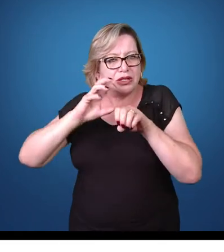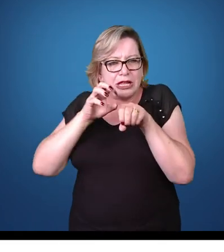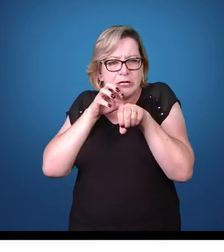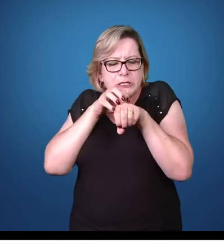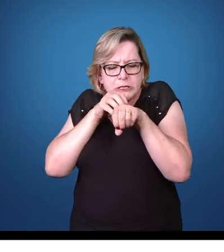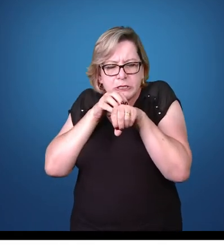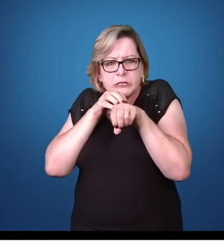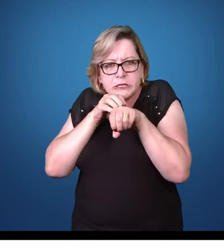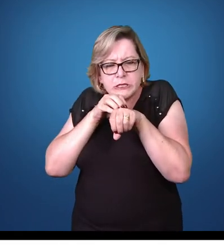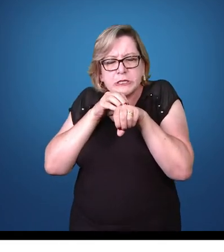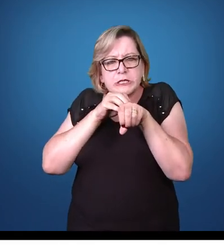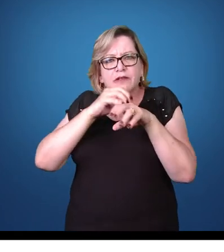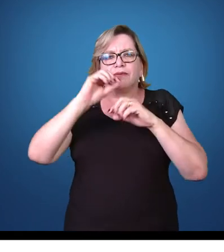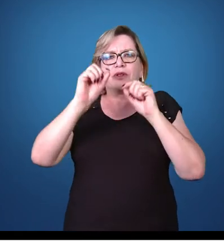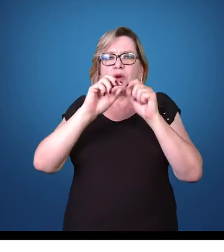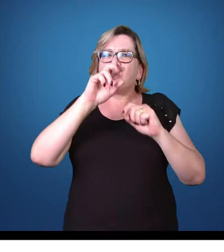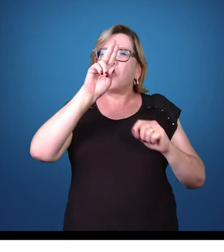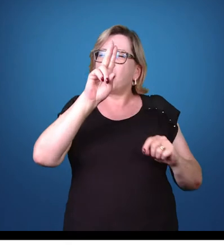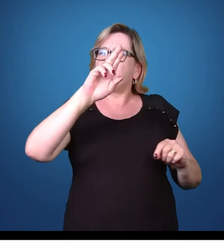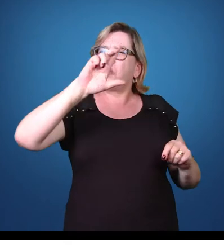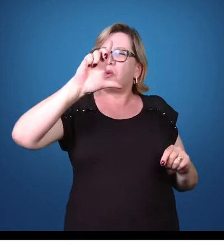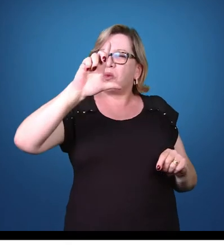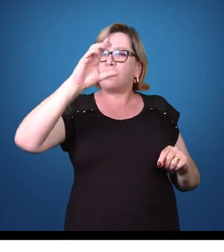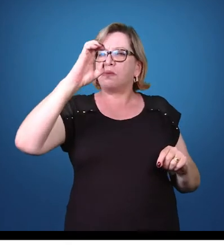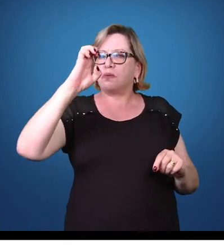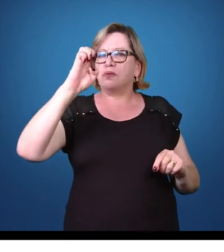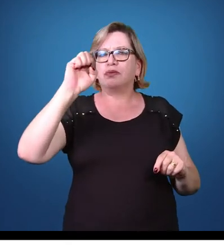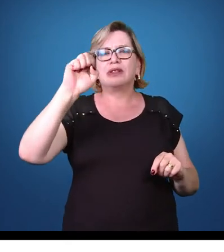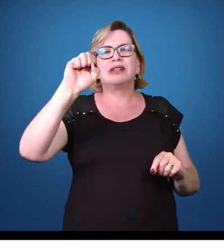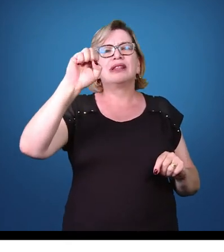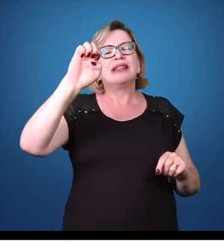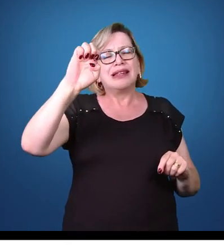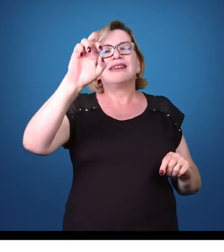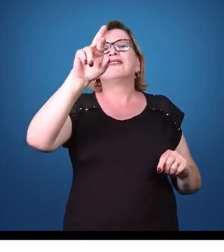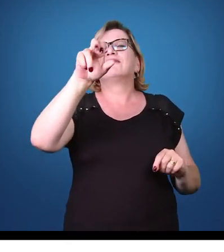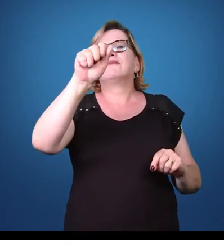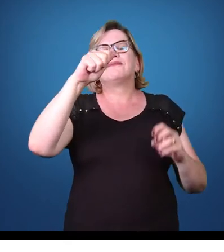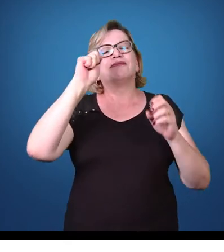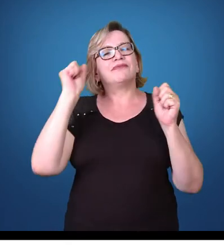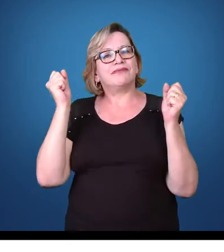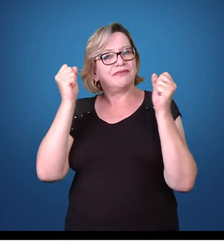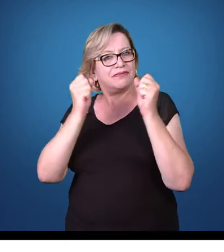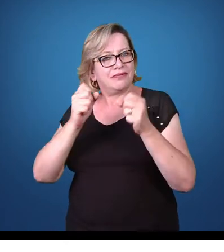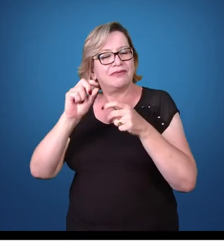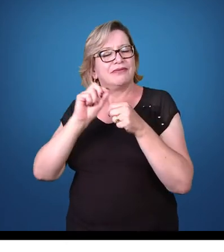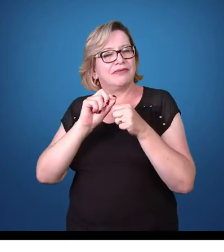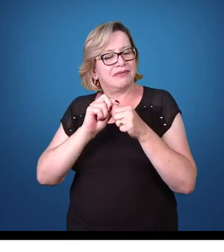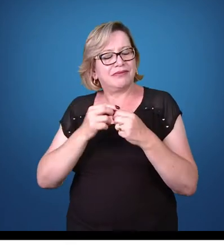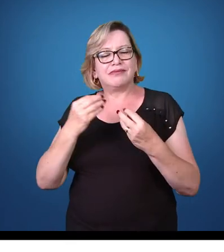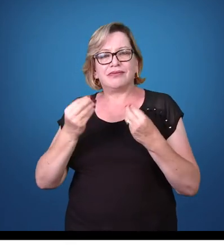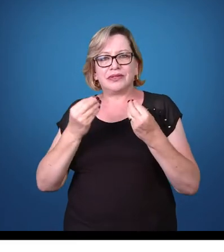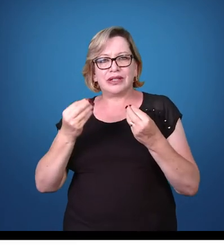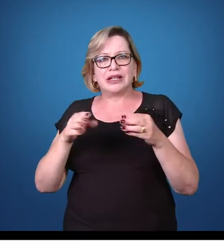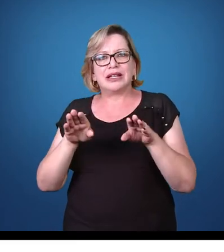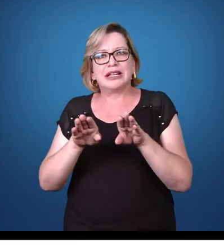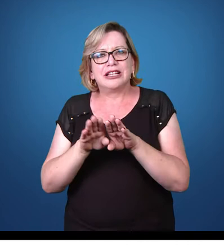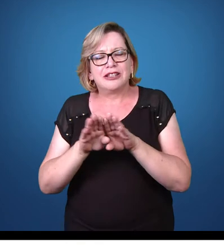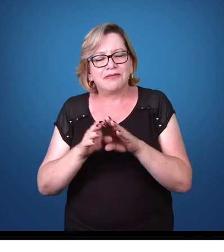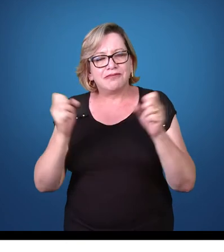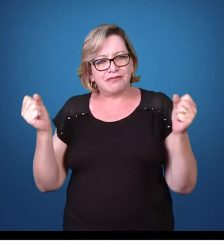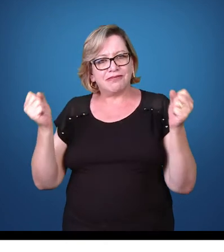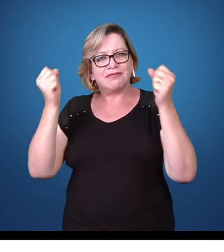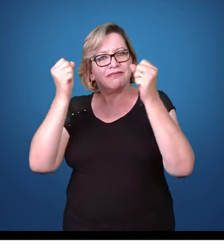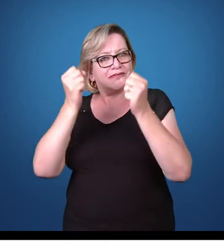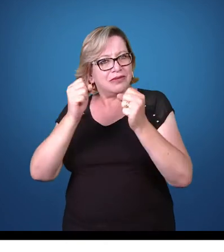cutâneas mucosas em várias regiões do corpo do hospedeiro, no caso do hospedeiro humano. Além disso, ele pode